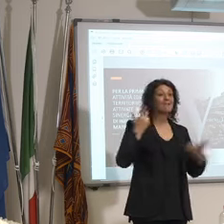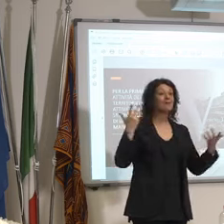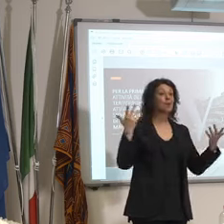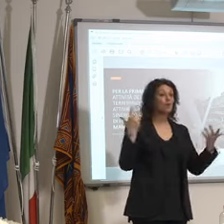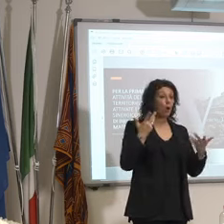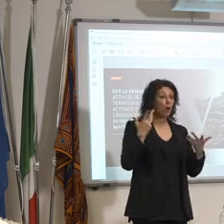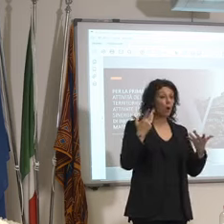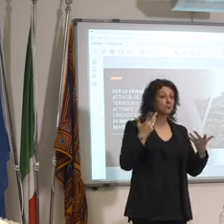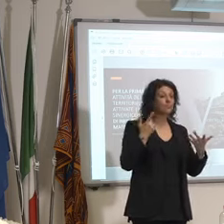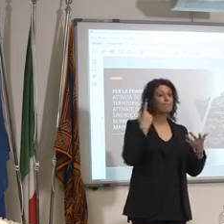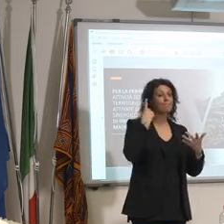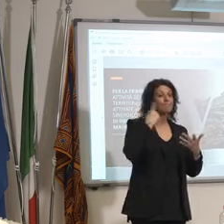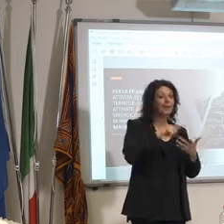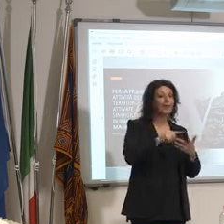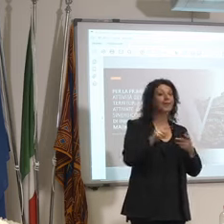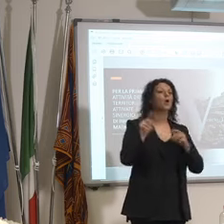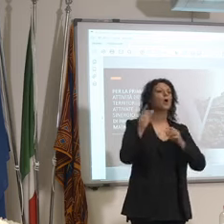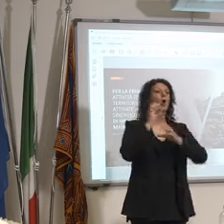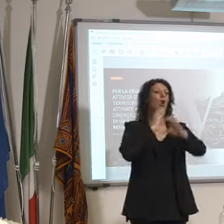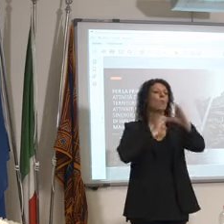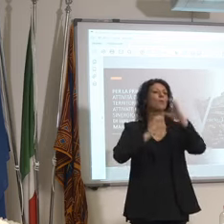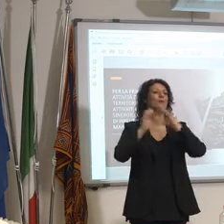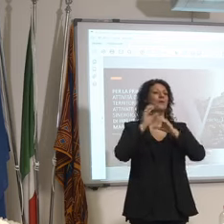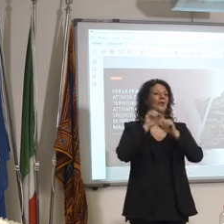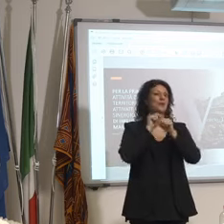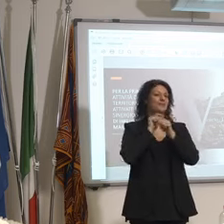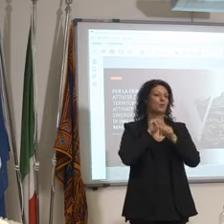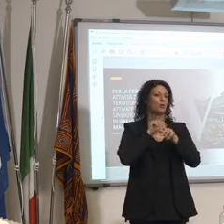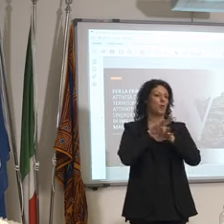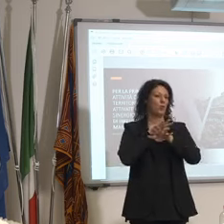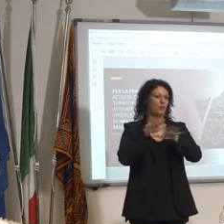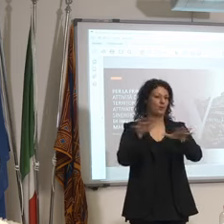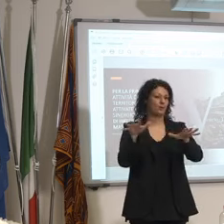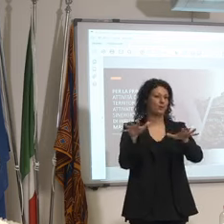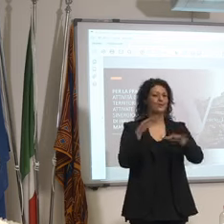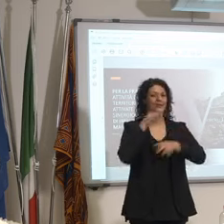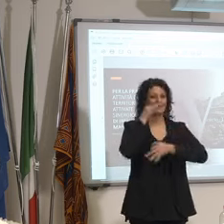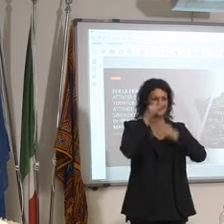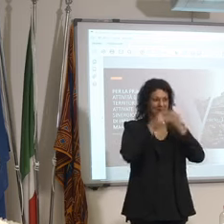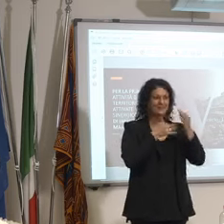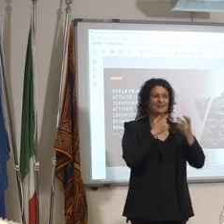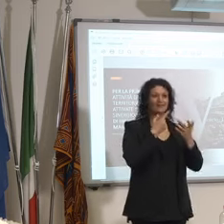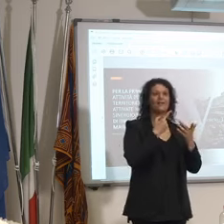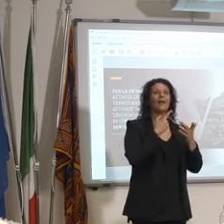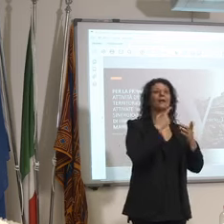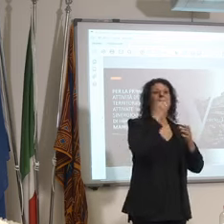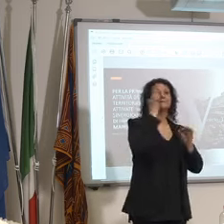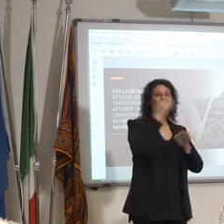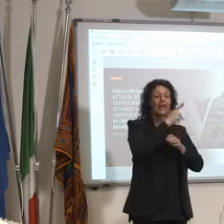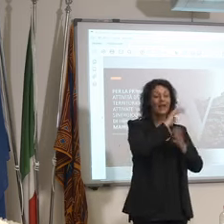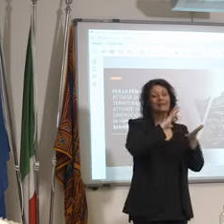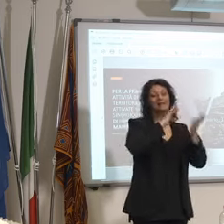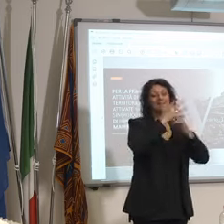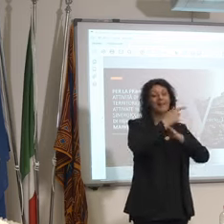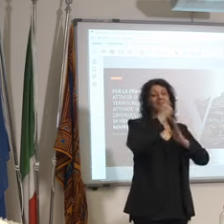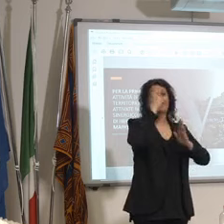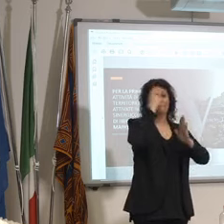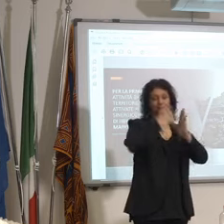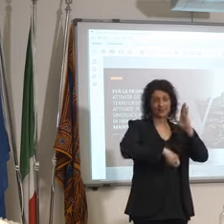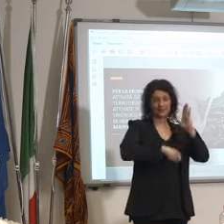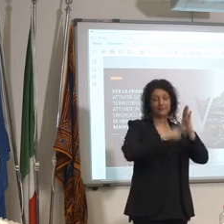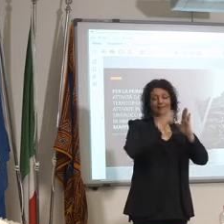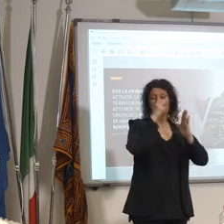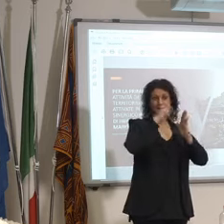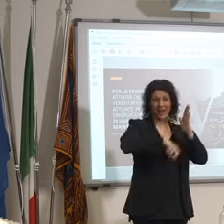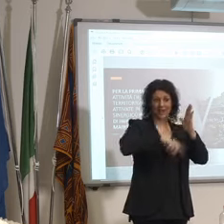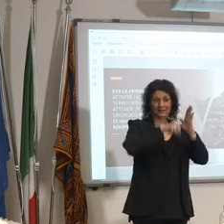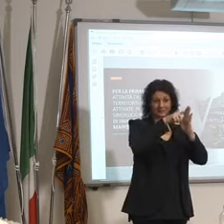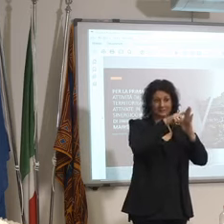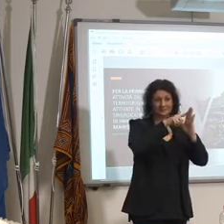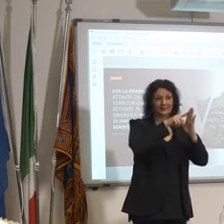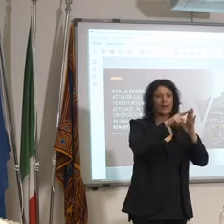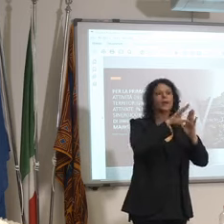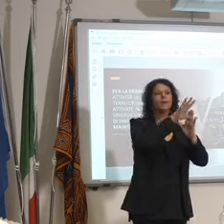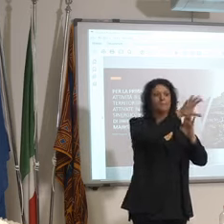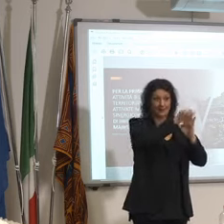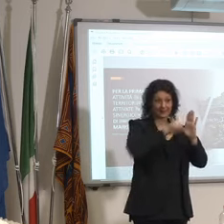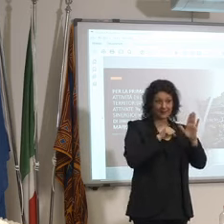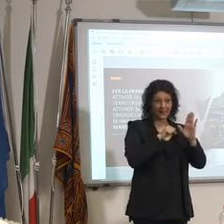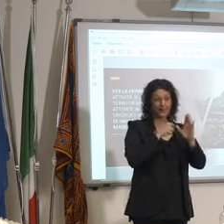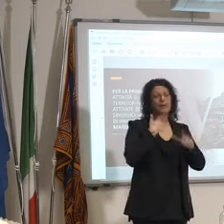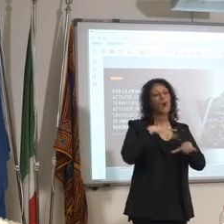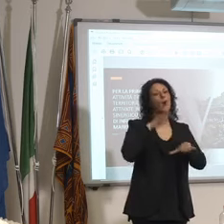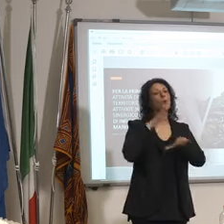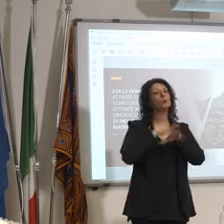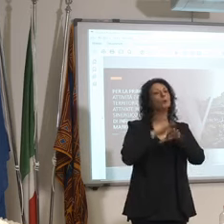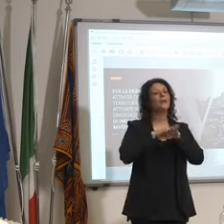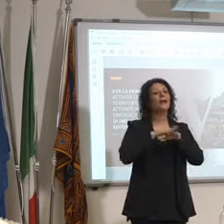regione prende non lo prende per metterselo in tasca ma lo investe sul territorio sotto forma di promozione ecco che l'albergatore è contento di lasciarti un 2